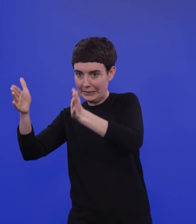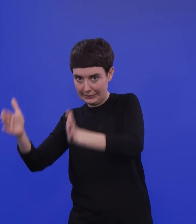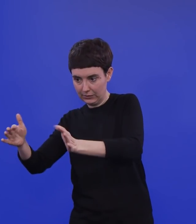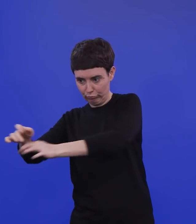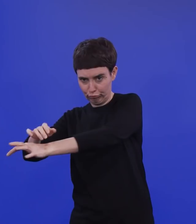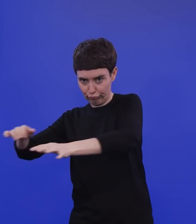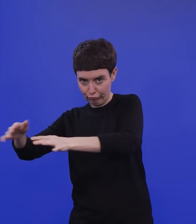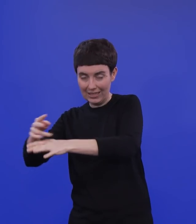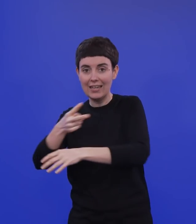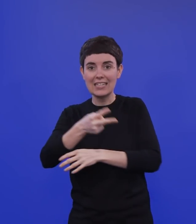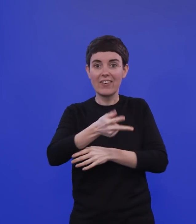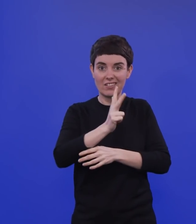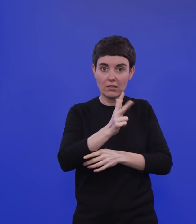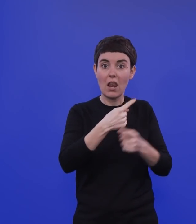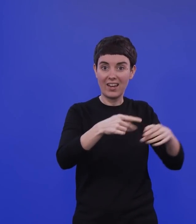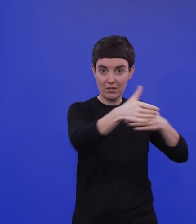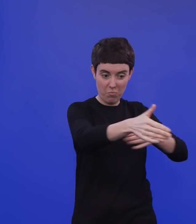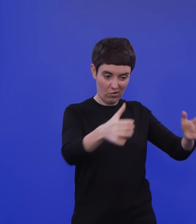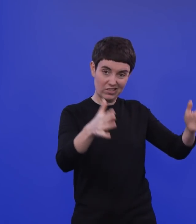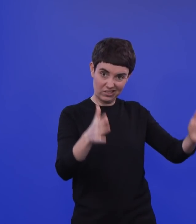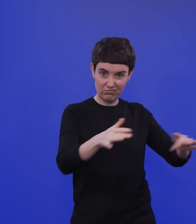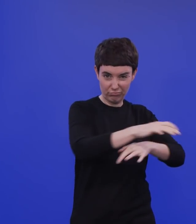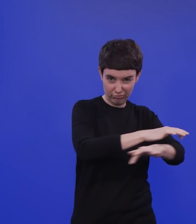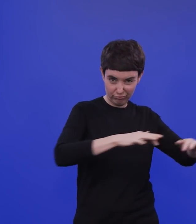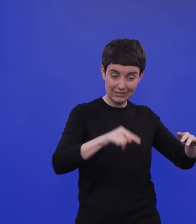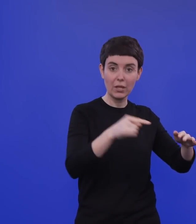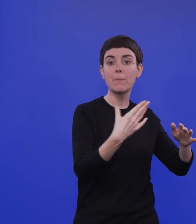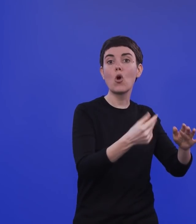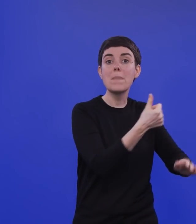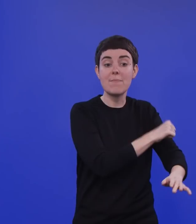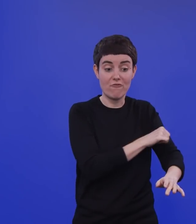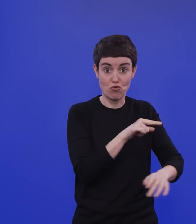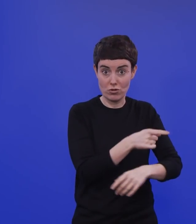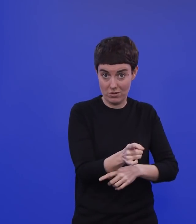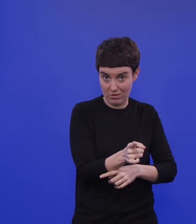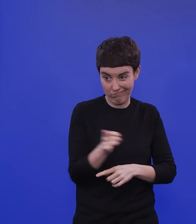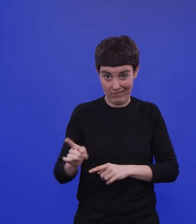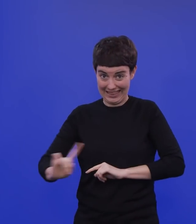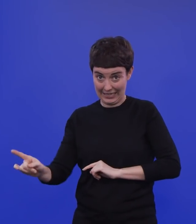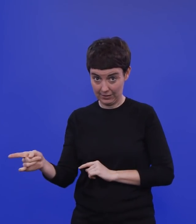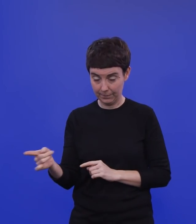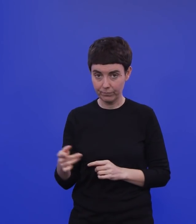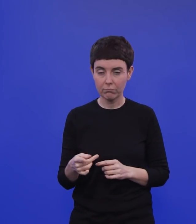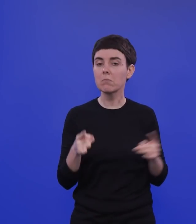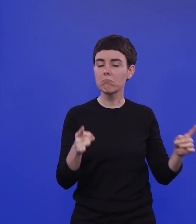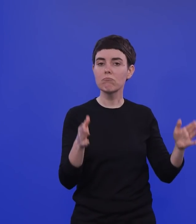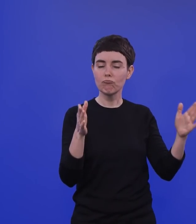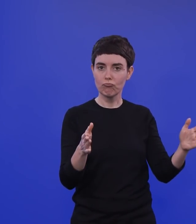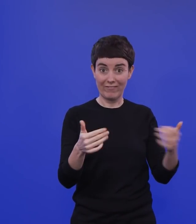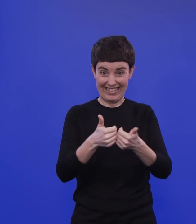und zwei Drittel in die andere Box und jetzt impfen wir diese zwei Drittel, dann werden wir natürlich sehen, unter dieser Trennung der Bevölkerung wird